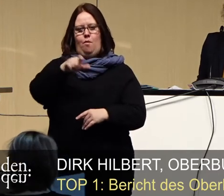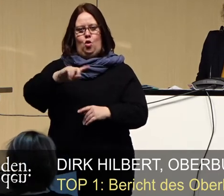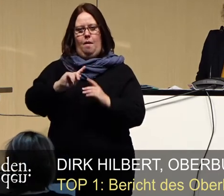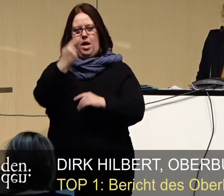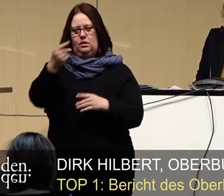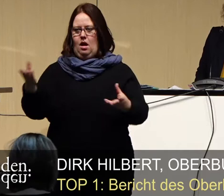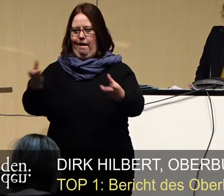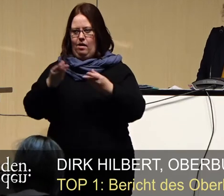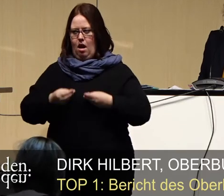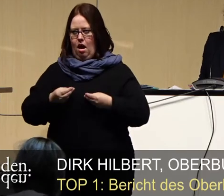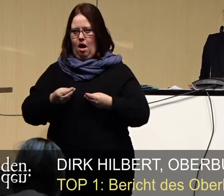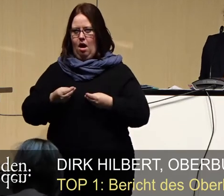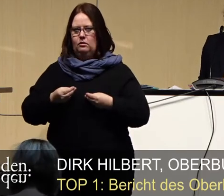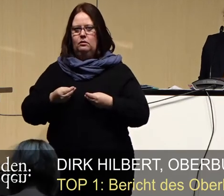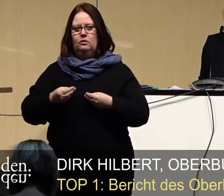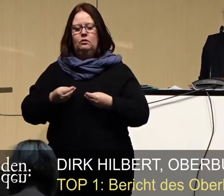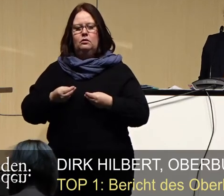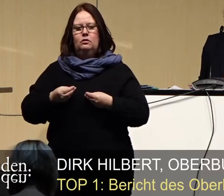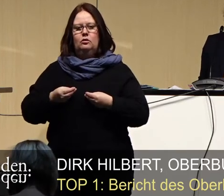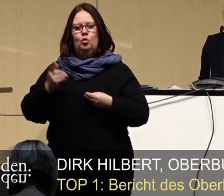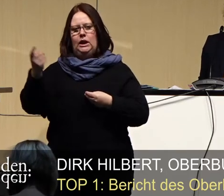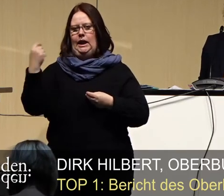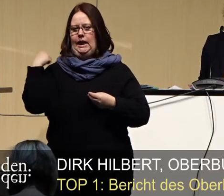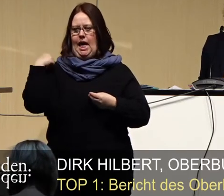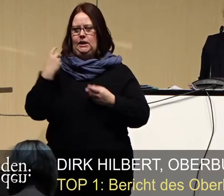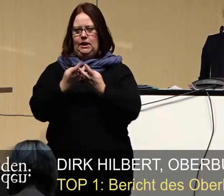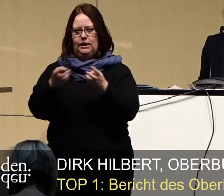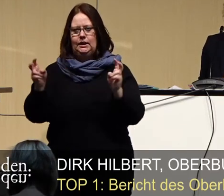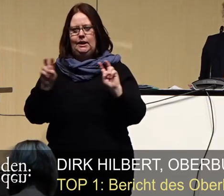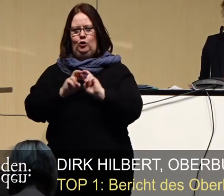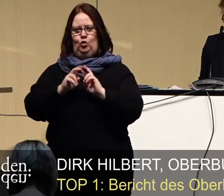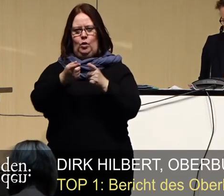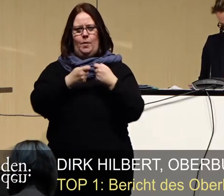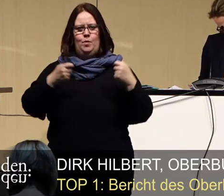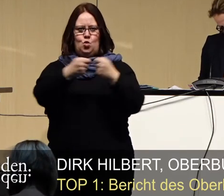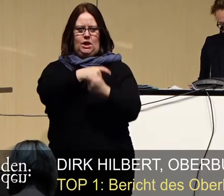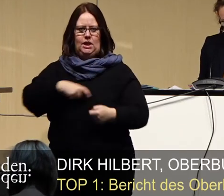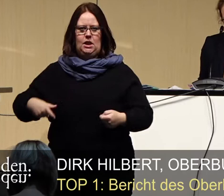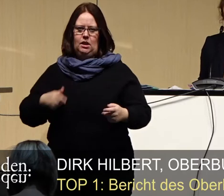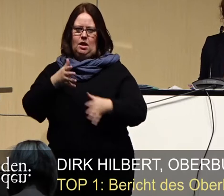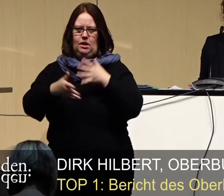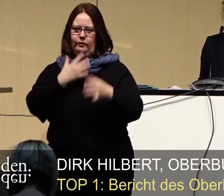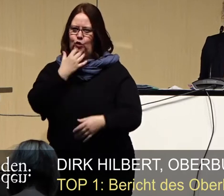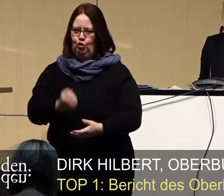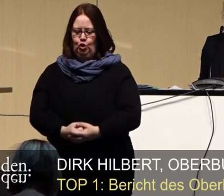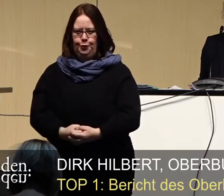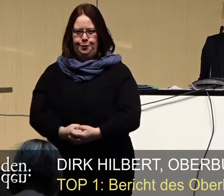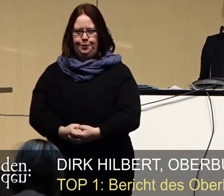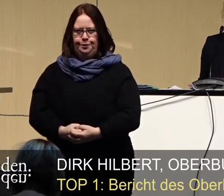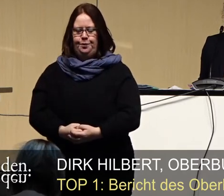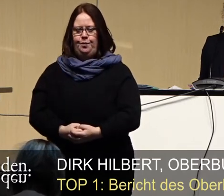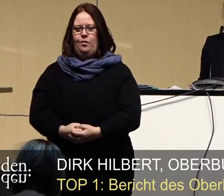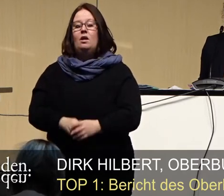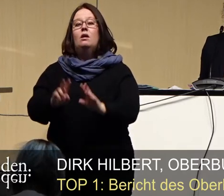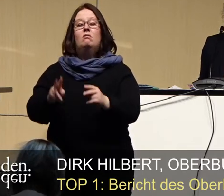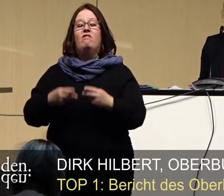eingeladen, um die Ergebnisse der gestrigen Sitzung mit der Bundeskanzlerin vorzustellen. Die